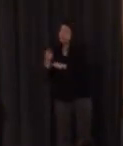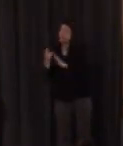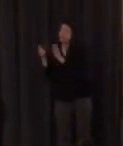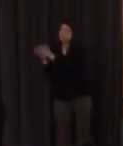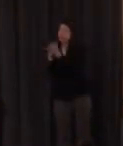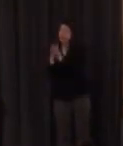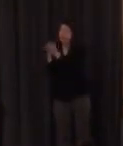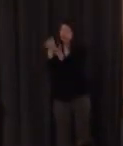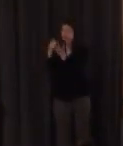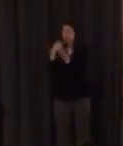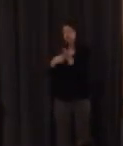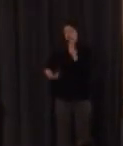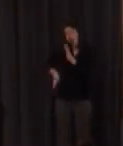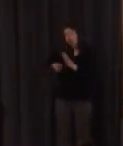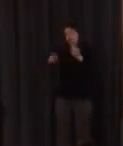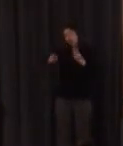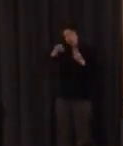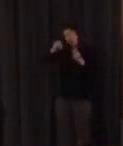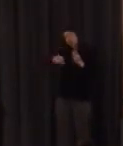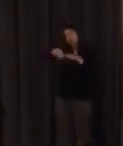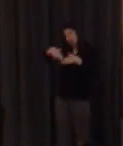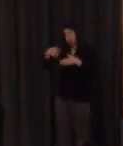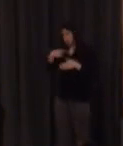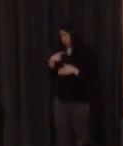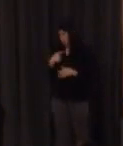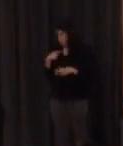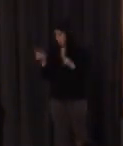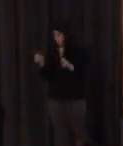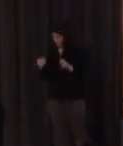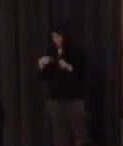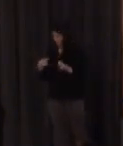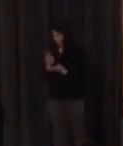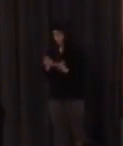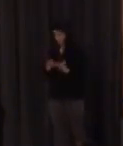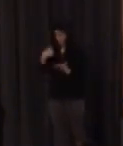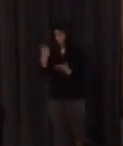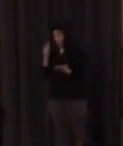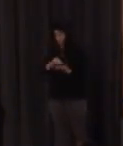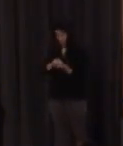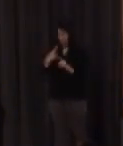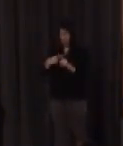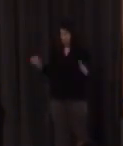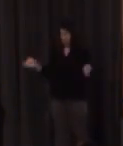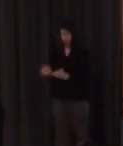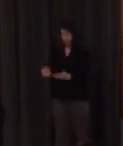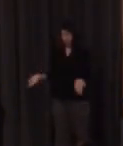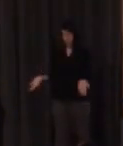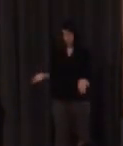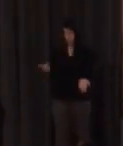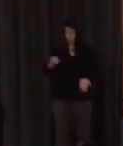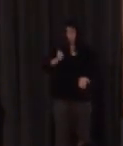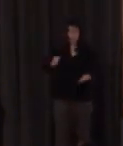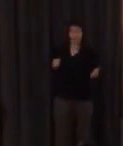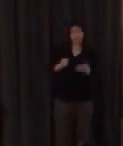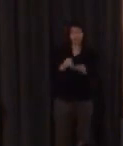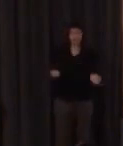digo si nosotros ya hemos repasado esto dos veces somos menos y a veces podemos agilizar más no tiene ese miedo de muchos padres pero entonces si los